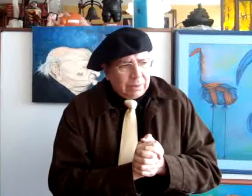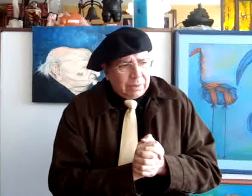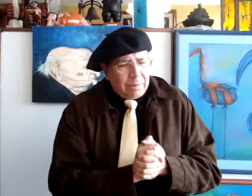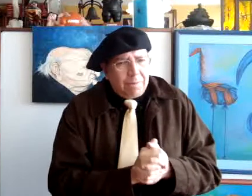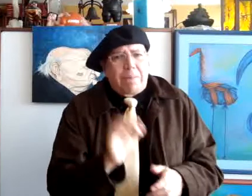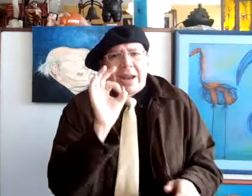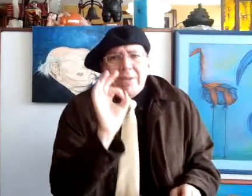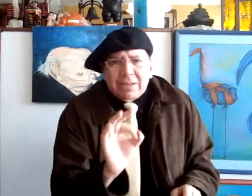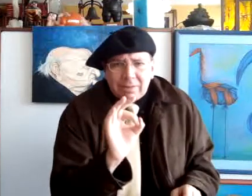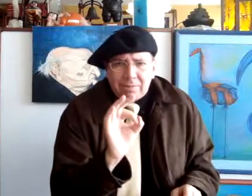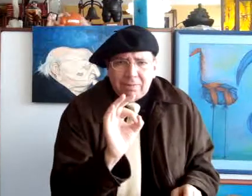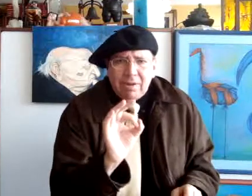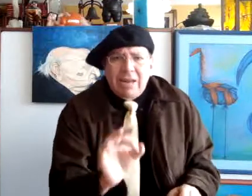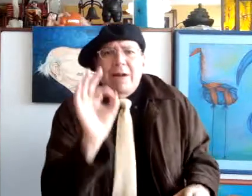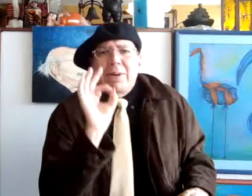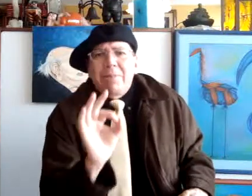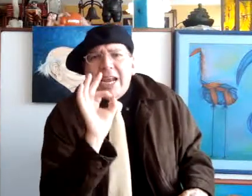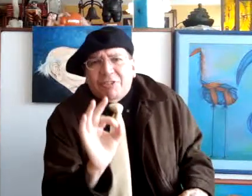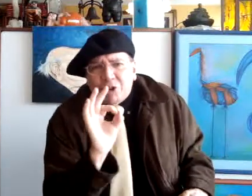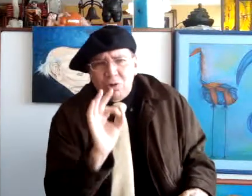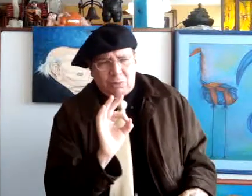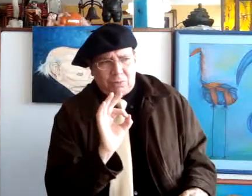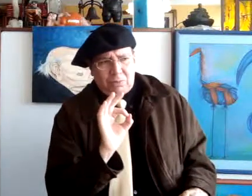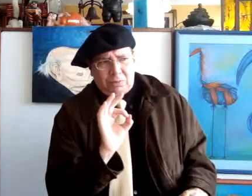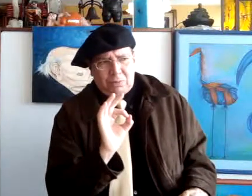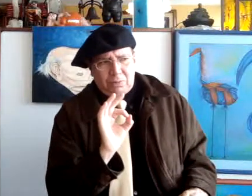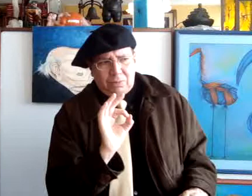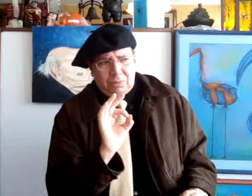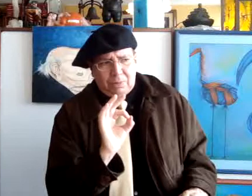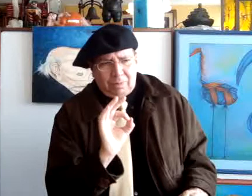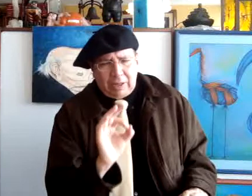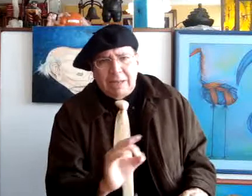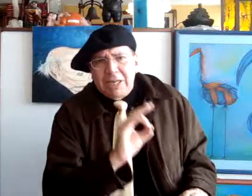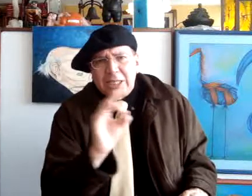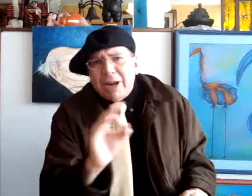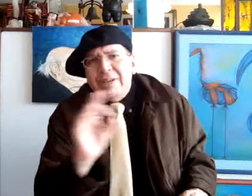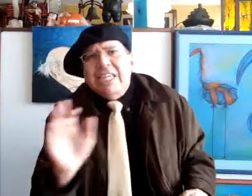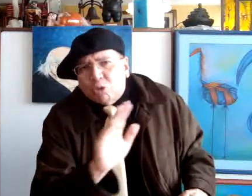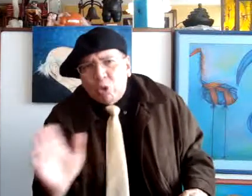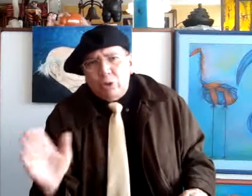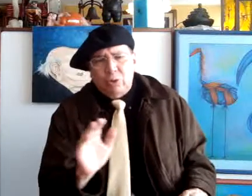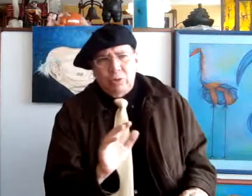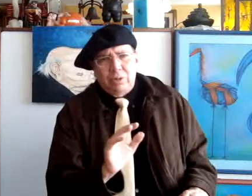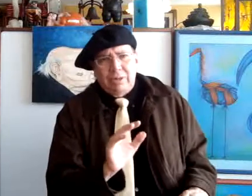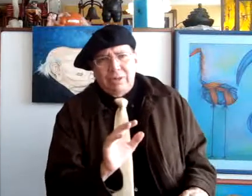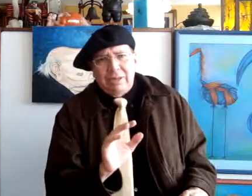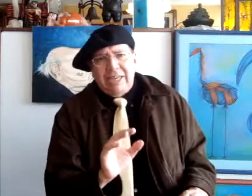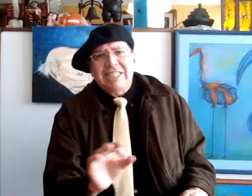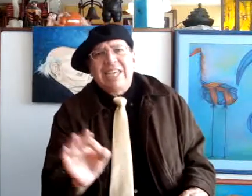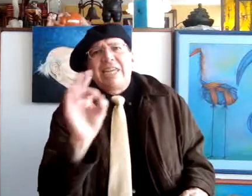Para mí, la primera lección de mis breves estudios, es que a